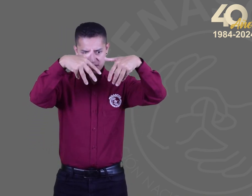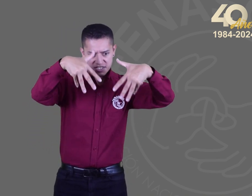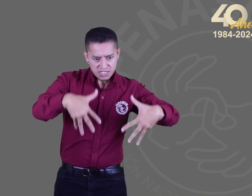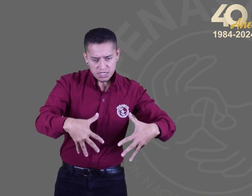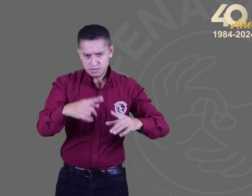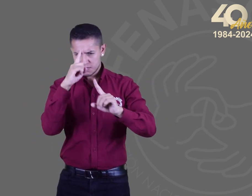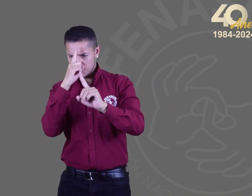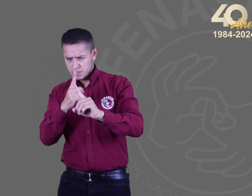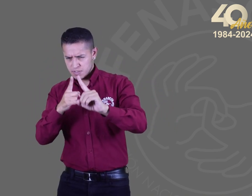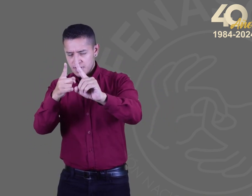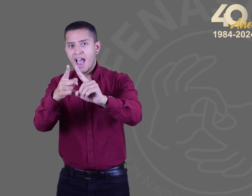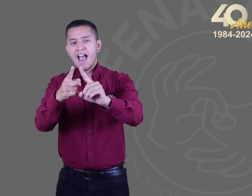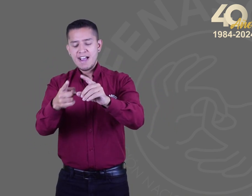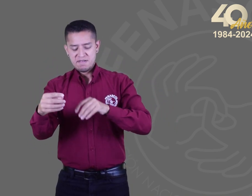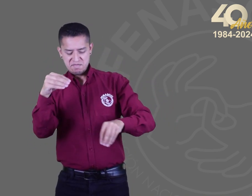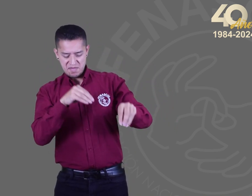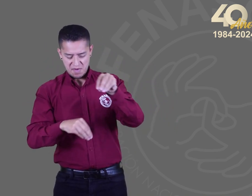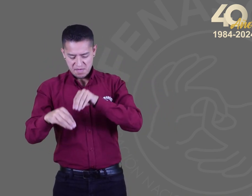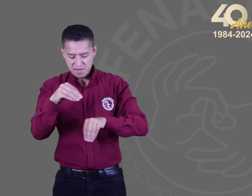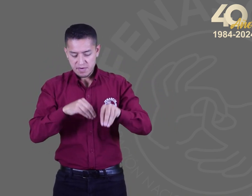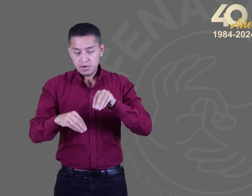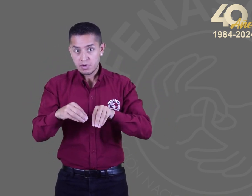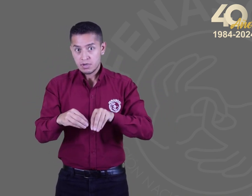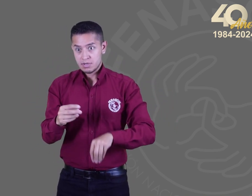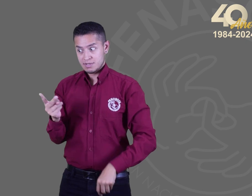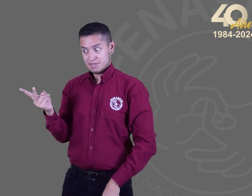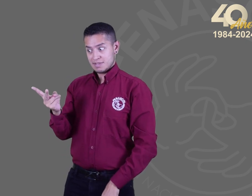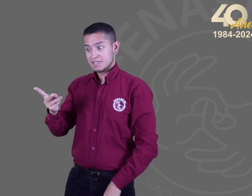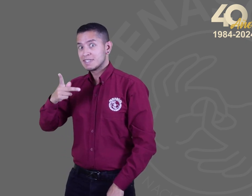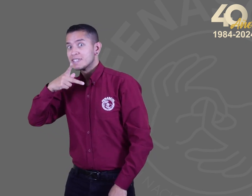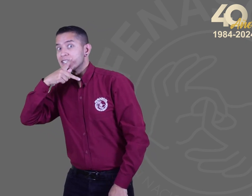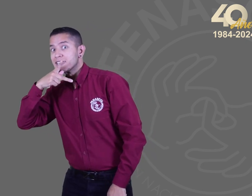objetivos y demás aspectos propios de una federación.